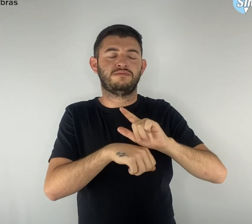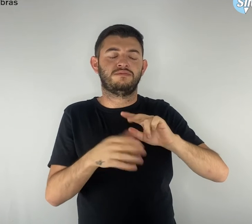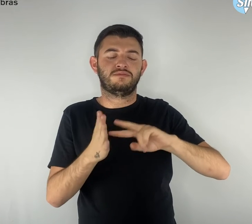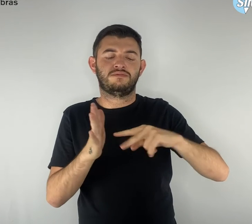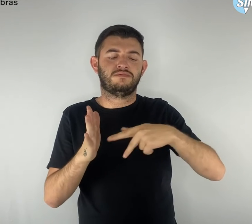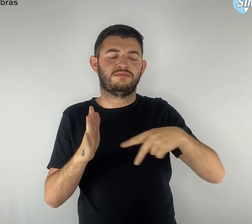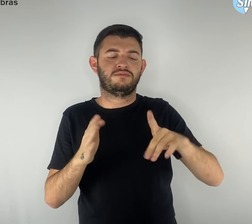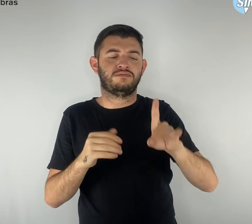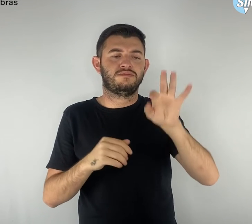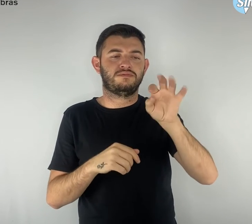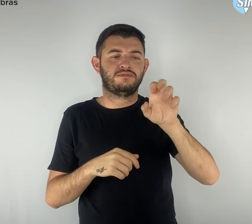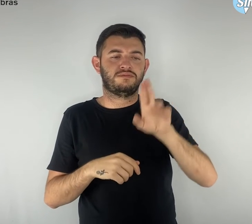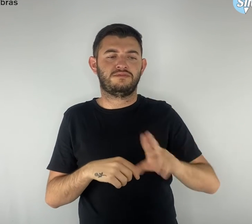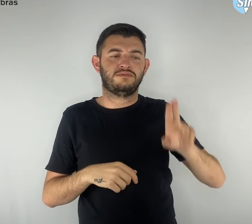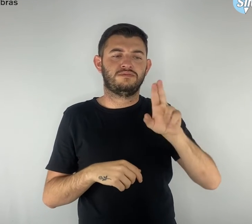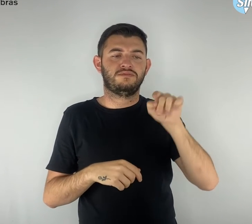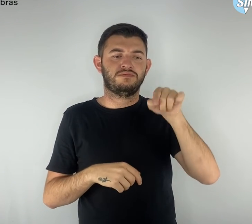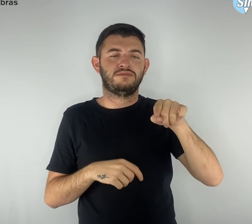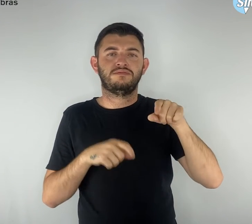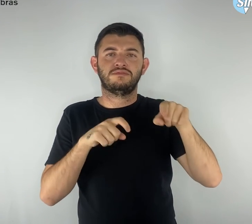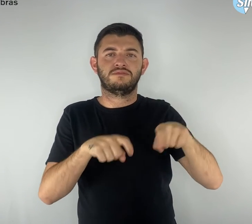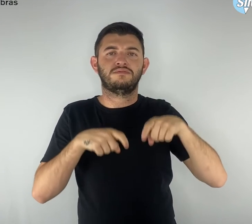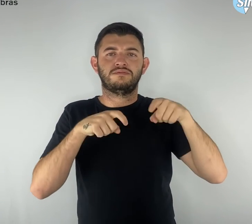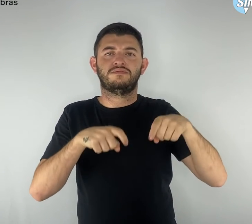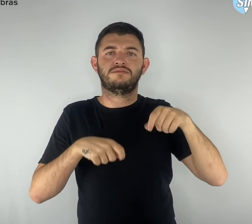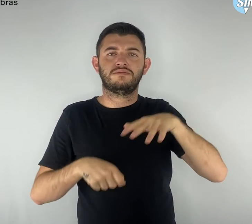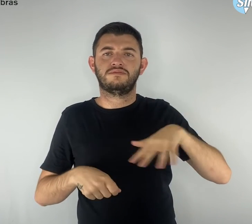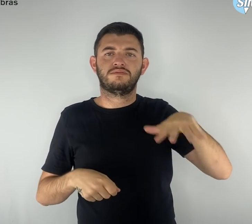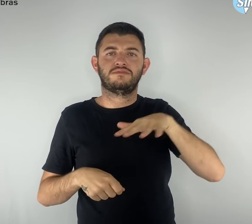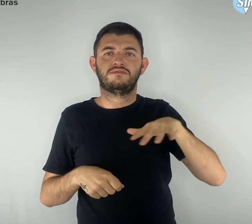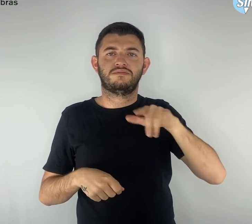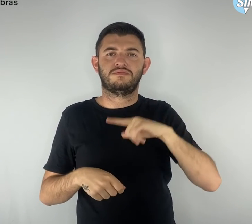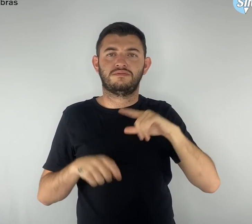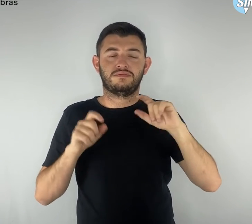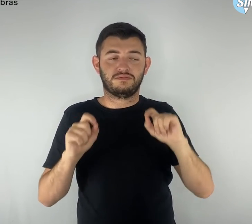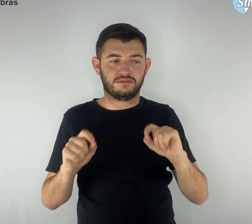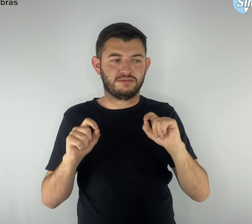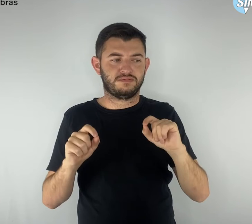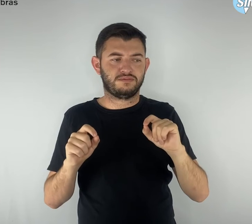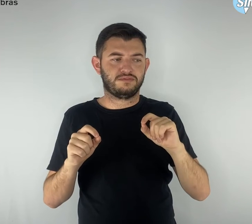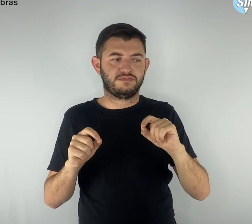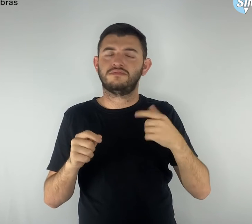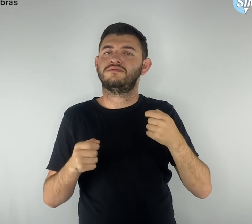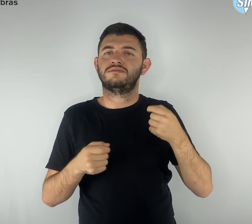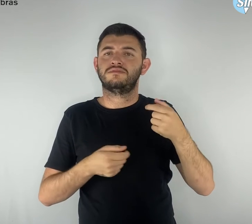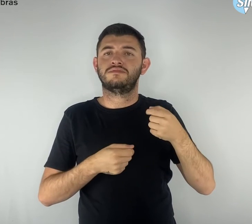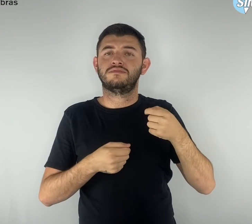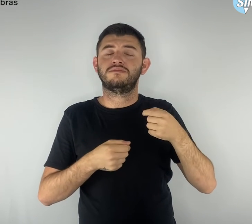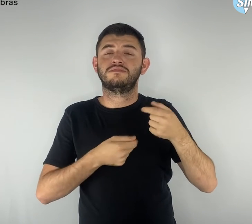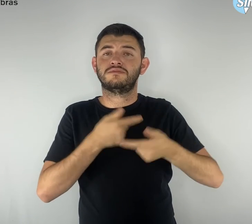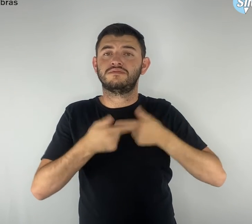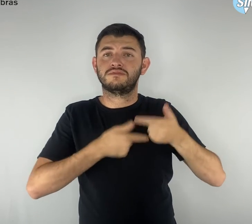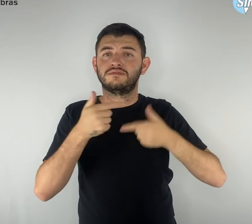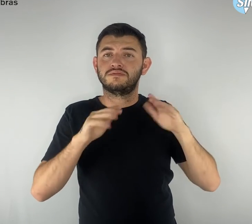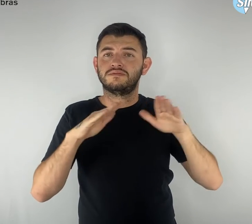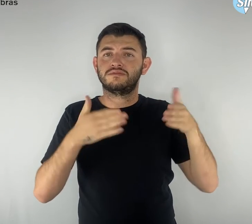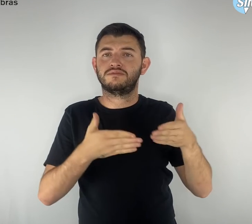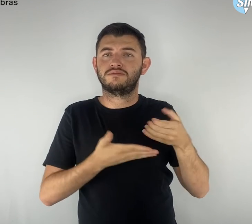mais o espaço da Chácara com atividades para aposentados. Nesta edição, parte dos